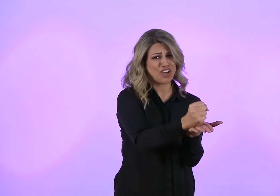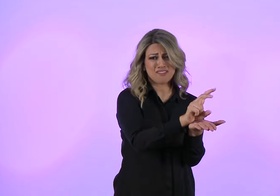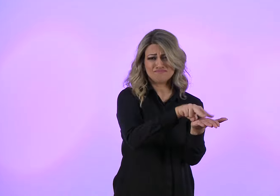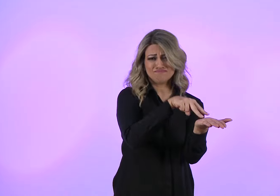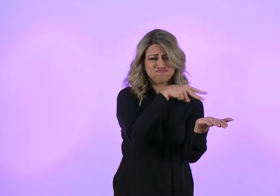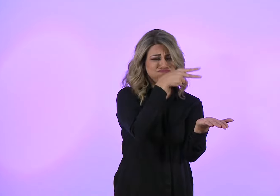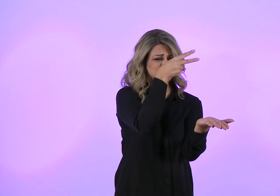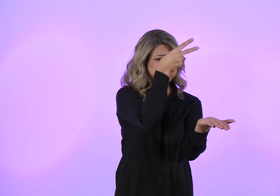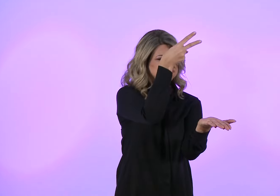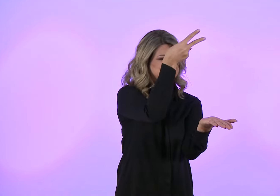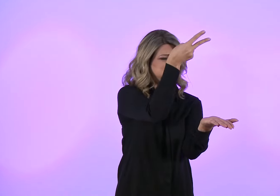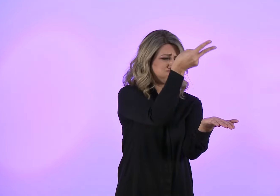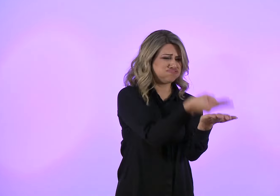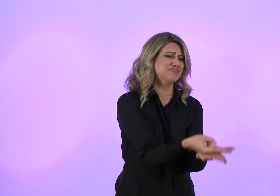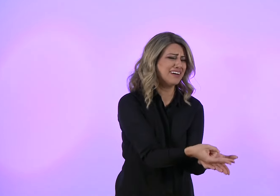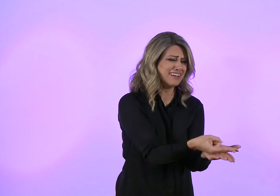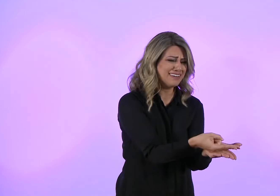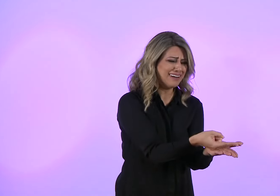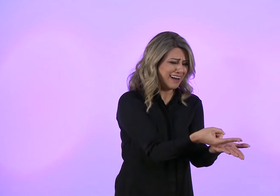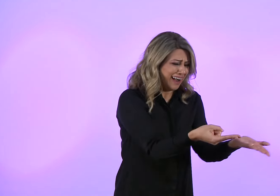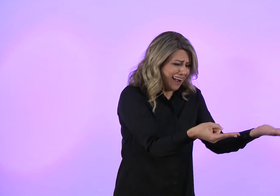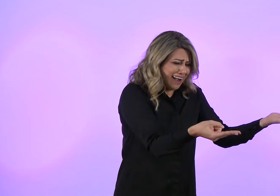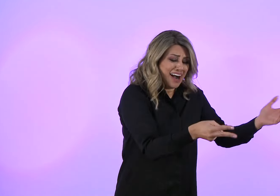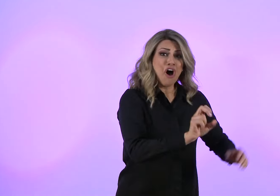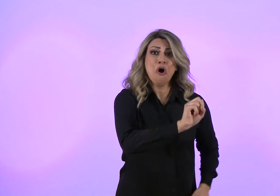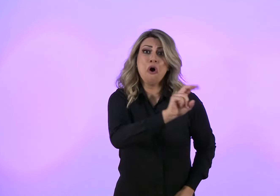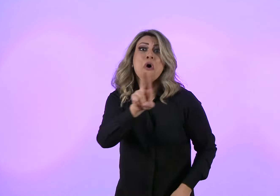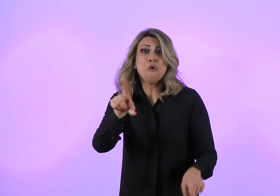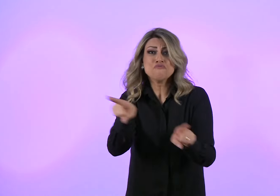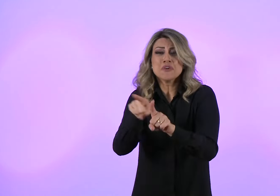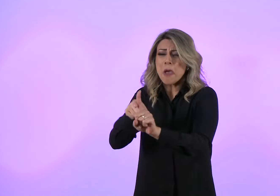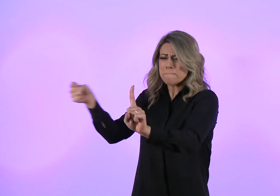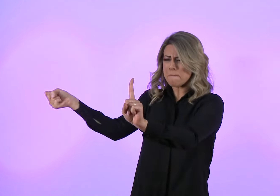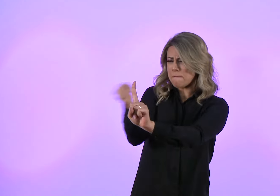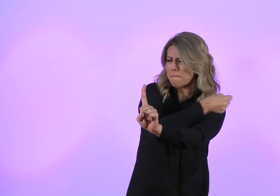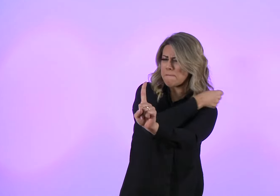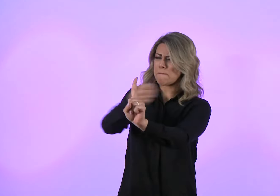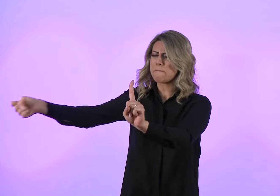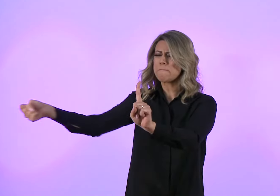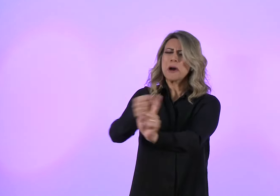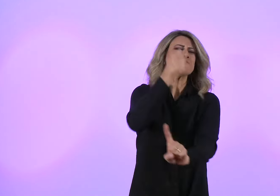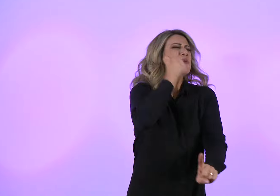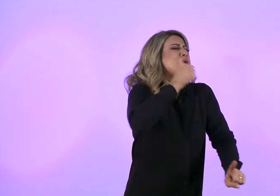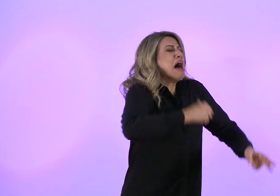apagam Nem feridas deixadas na alma